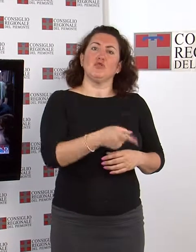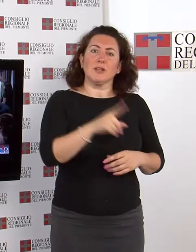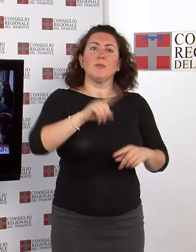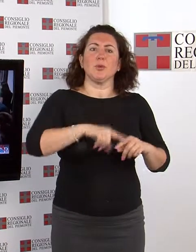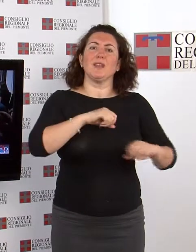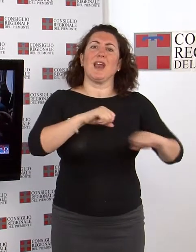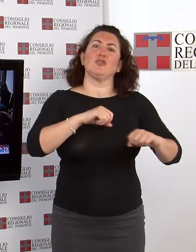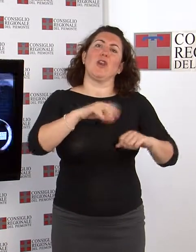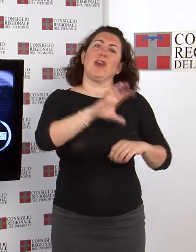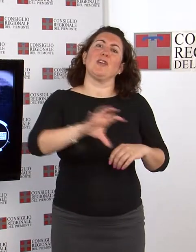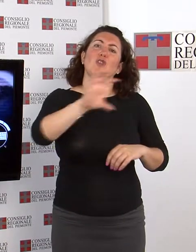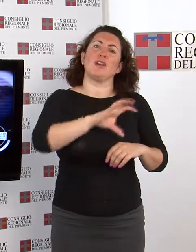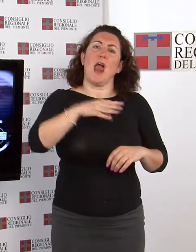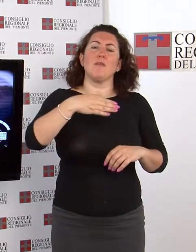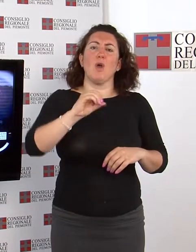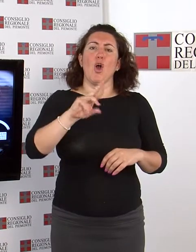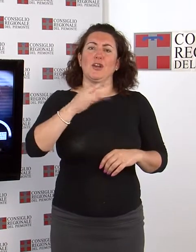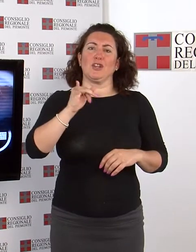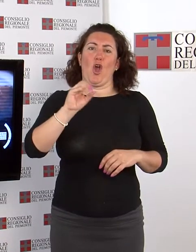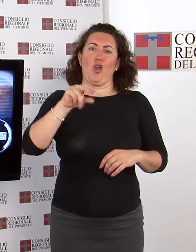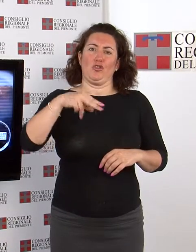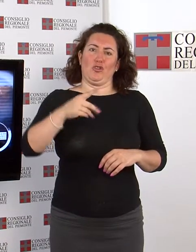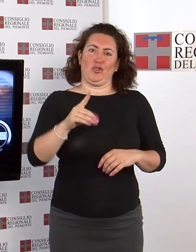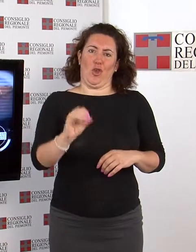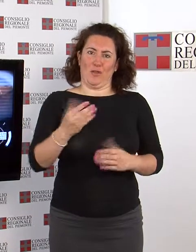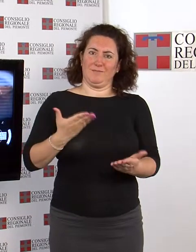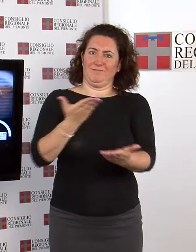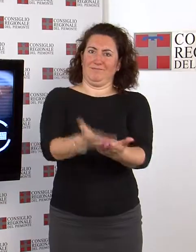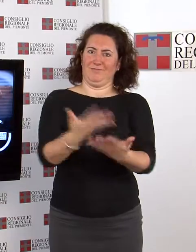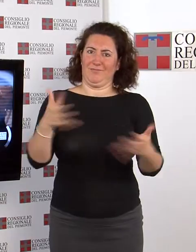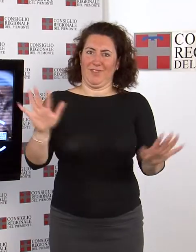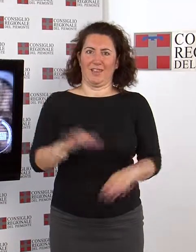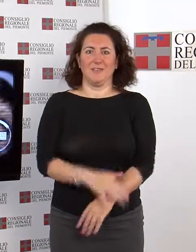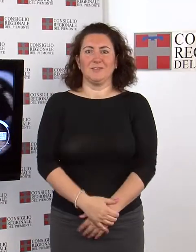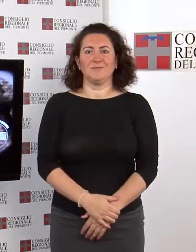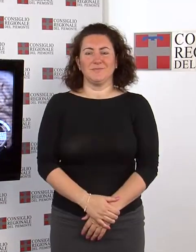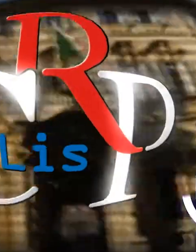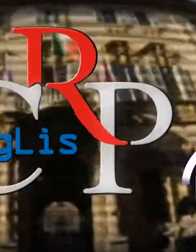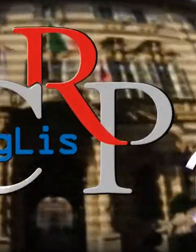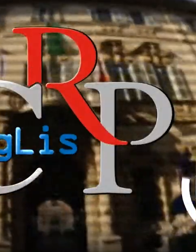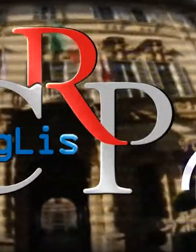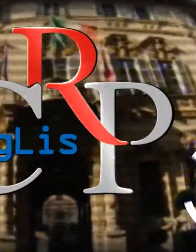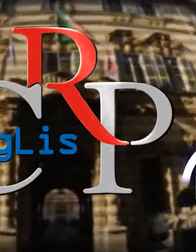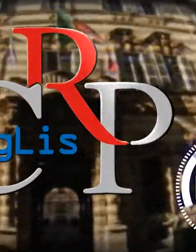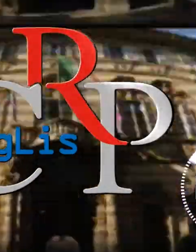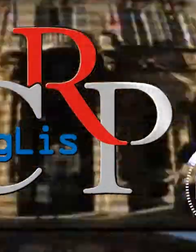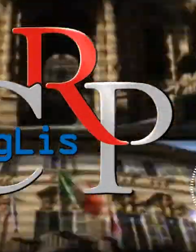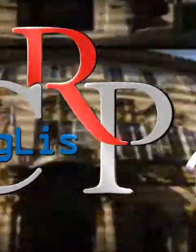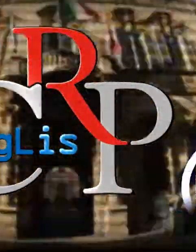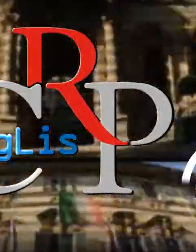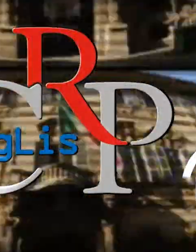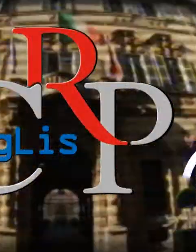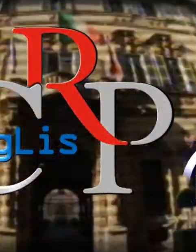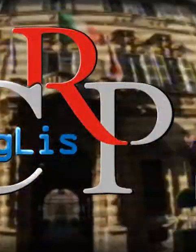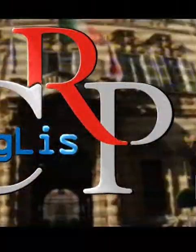'Innovazione Roberto Moriondo. Erano presenti Ancione regionale'Innovazione semina Ancione Ancione tone Ancione